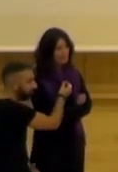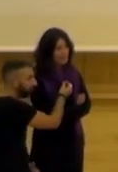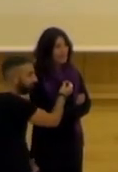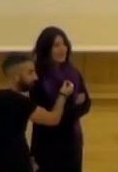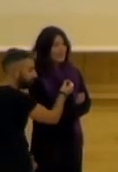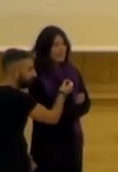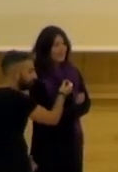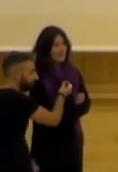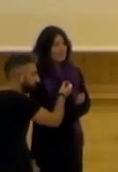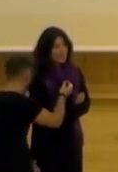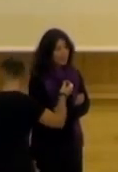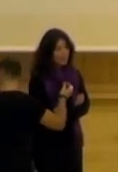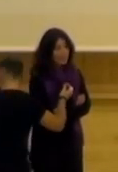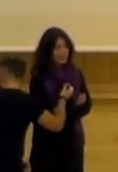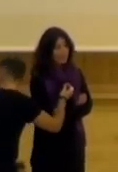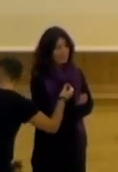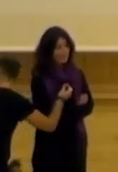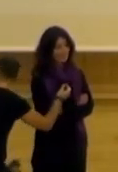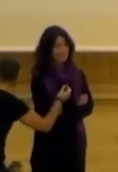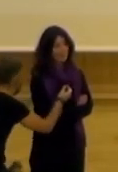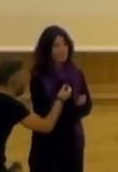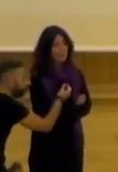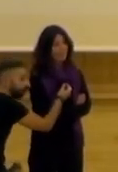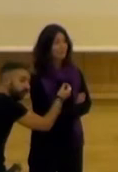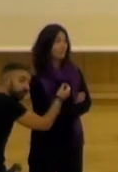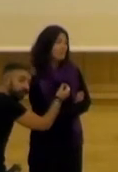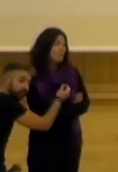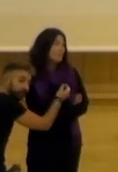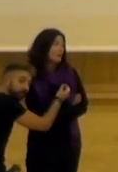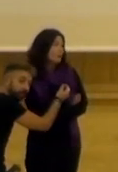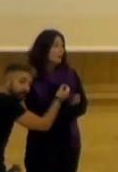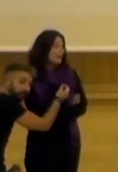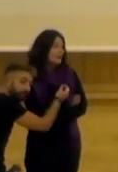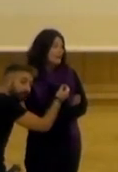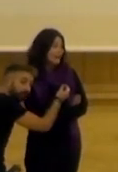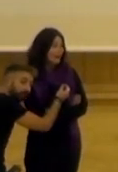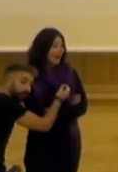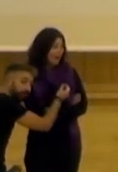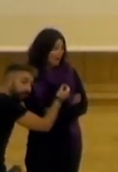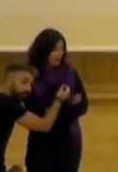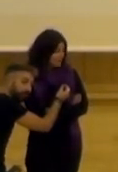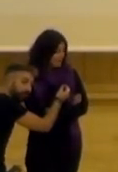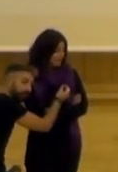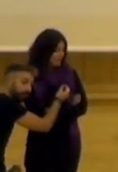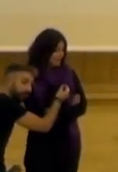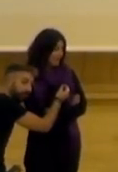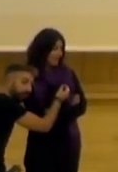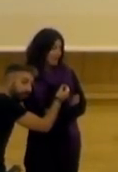hecho accesible la Alhambra y igual que tenemos ese tipo de accesibilidad pues también tenemos que la vía de Granada sea